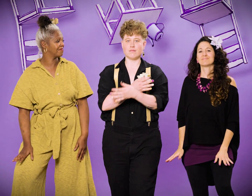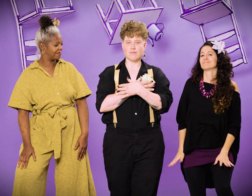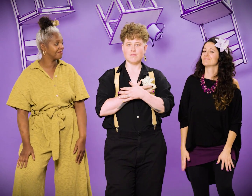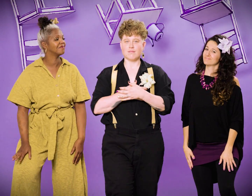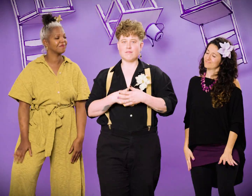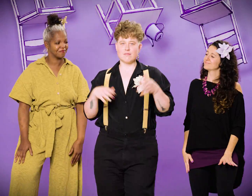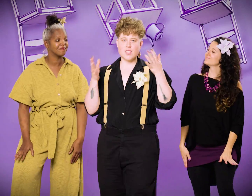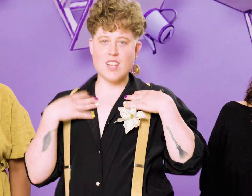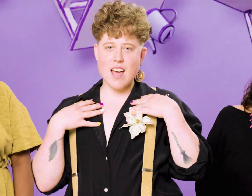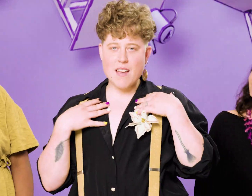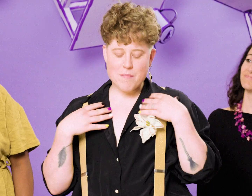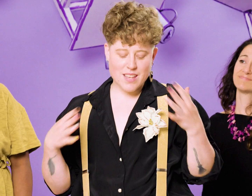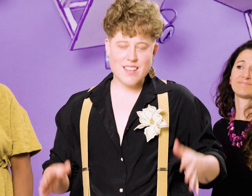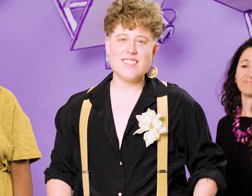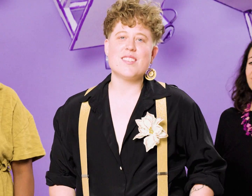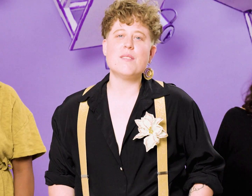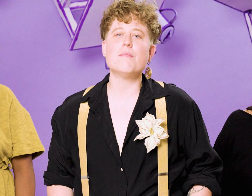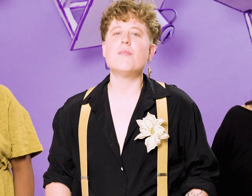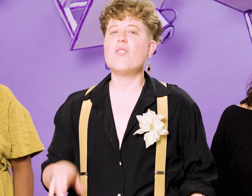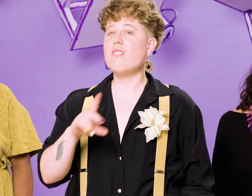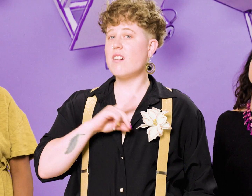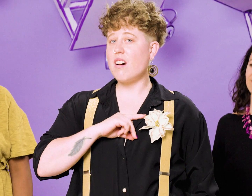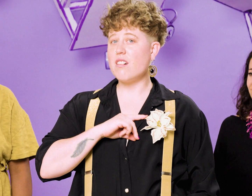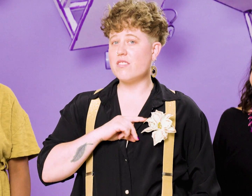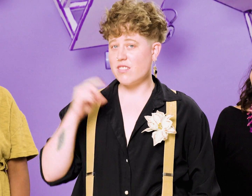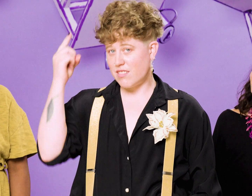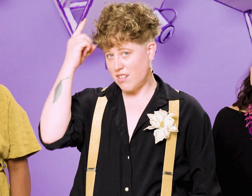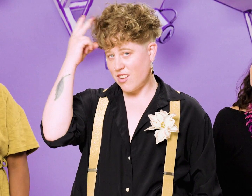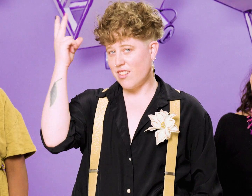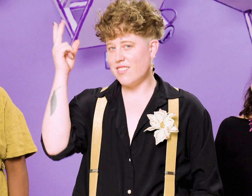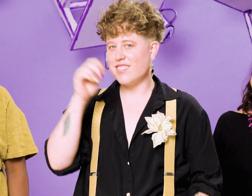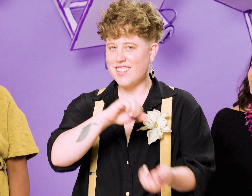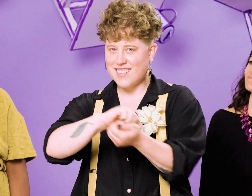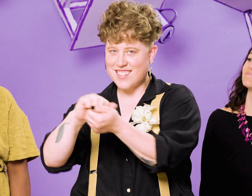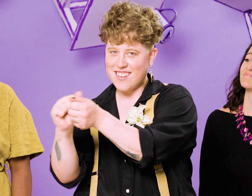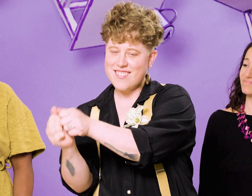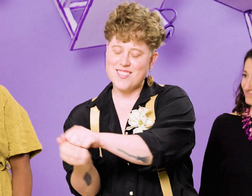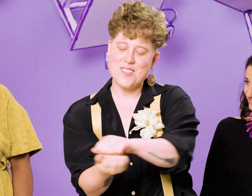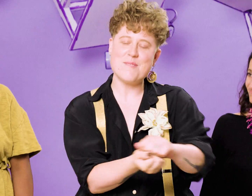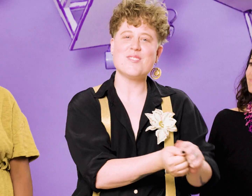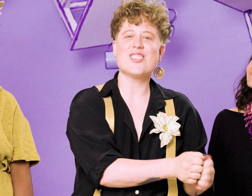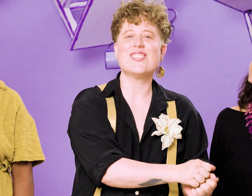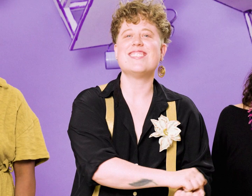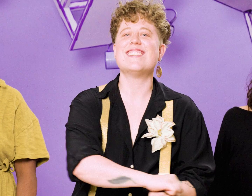J'habite mon corps, je le décore comme je l